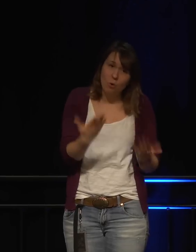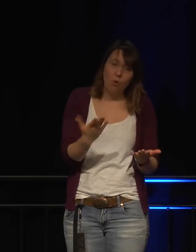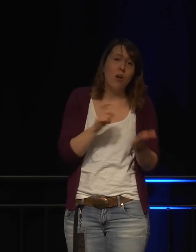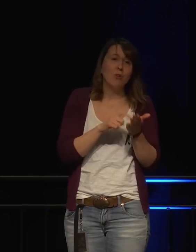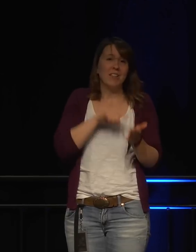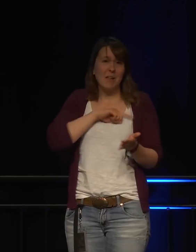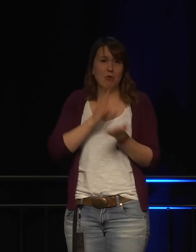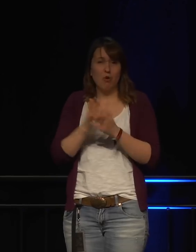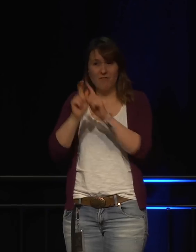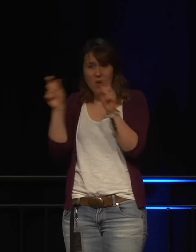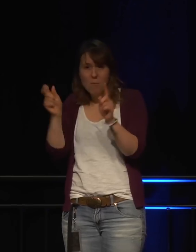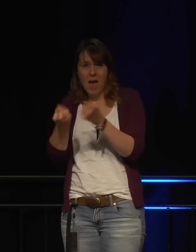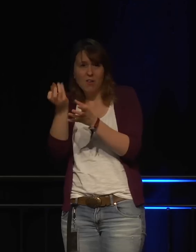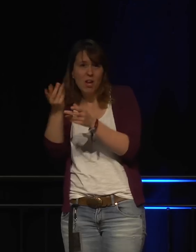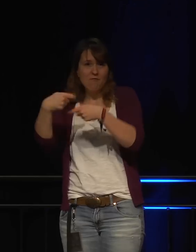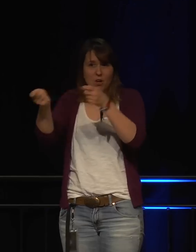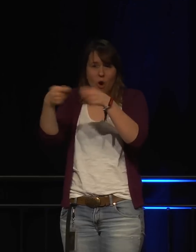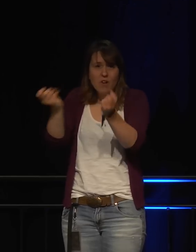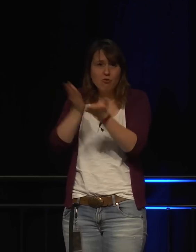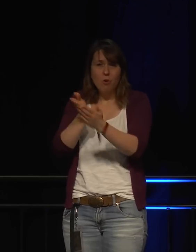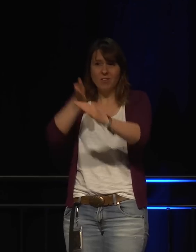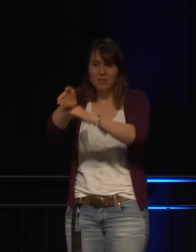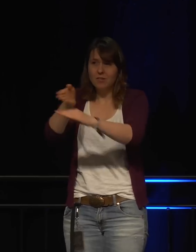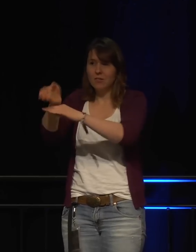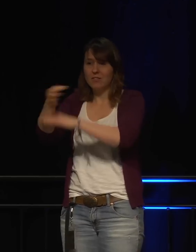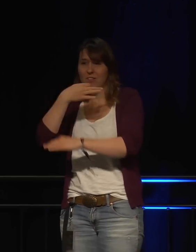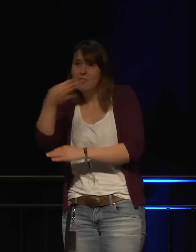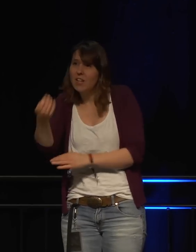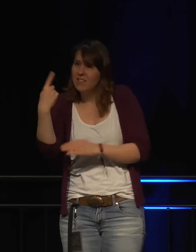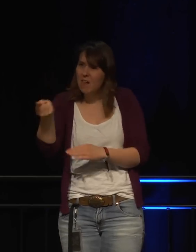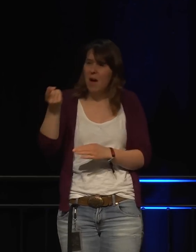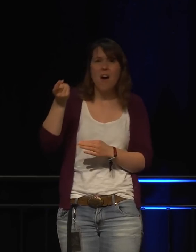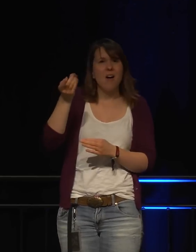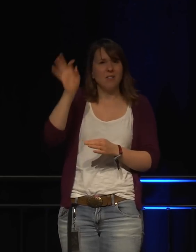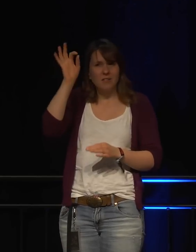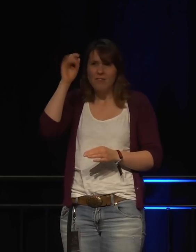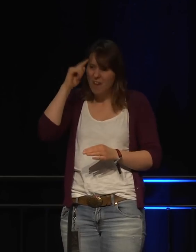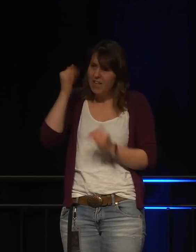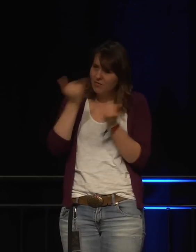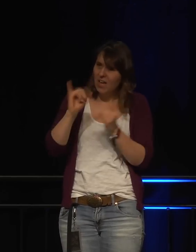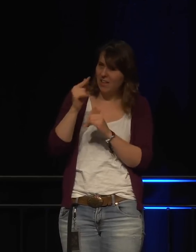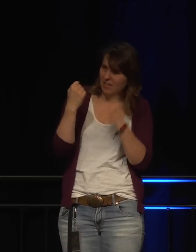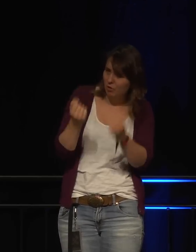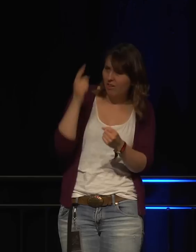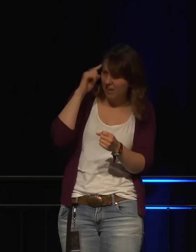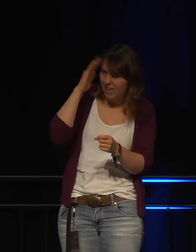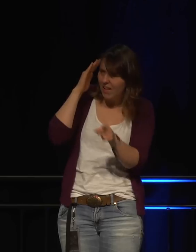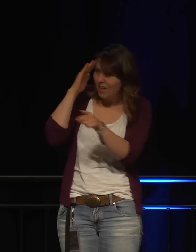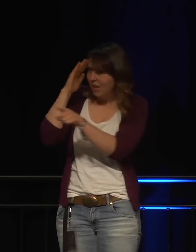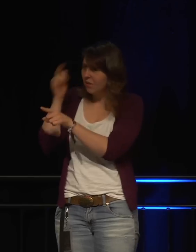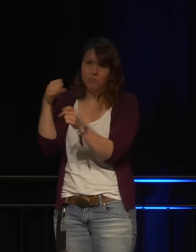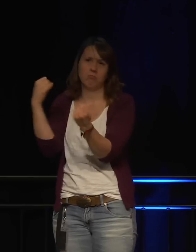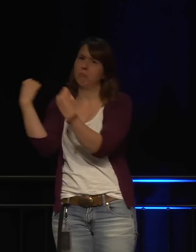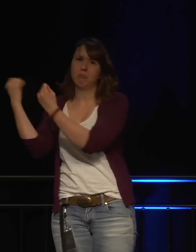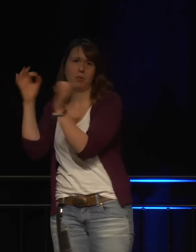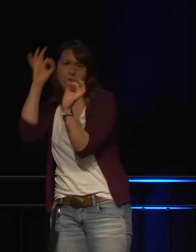ich herausgefunden, als ich tatsächlich mit den Herstellern geredet habe und sie interviewt habe. Und genau das haben